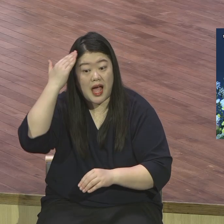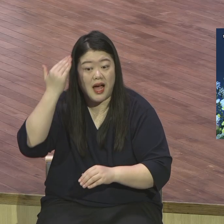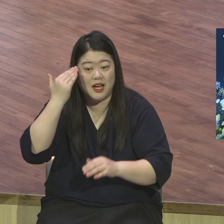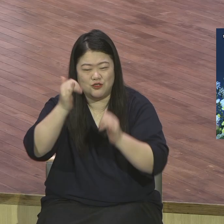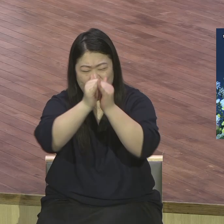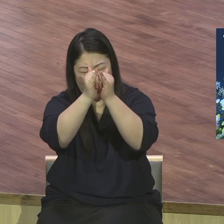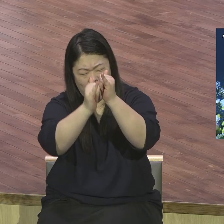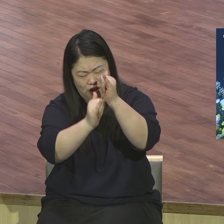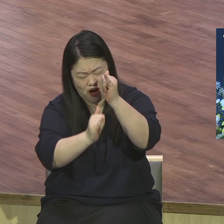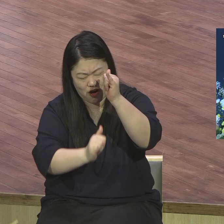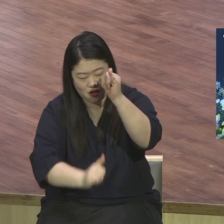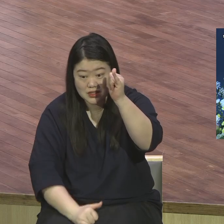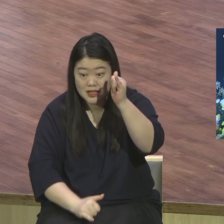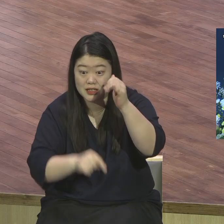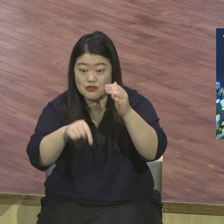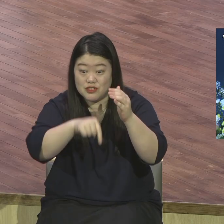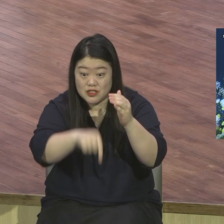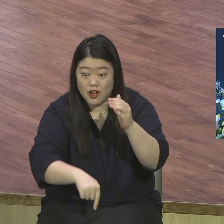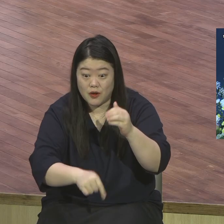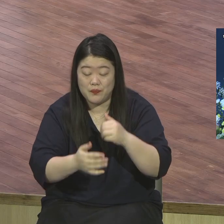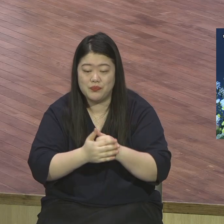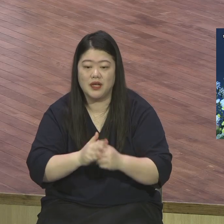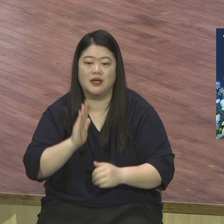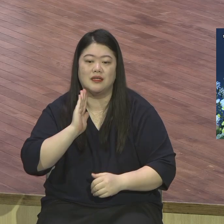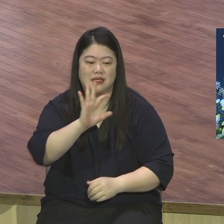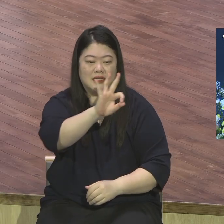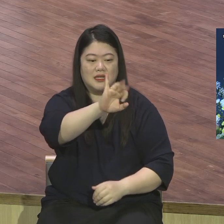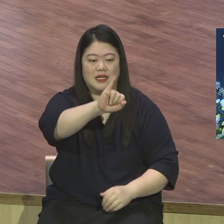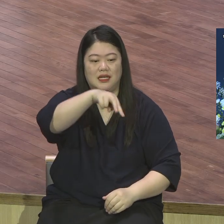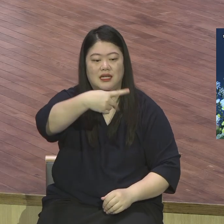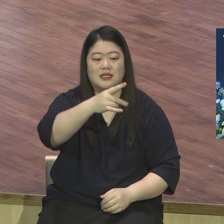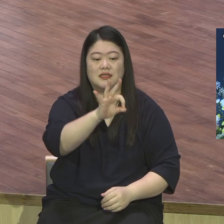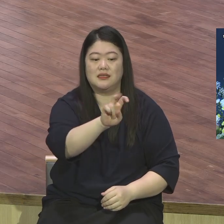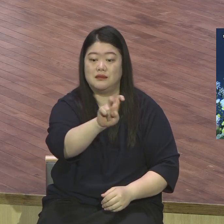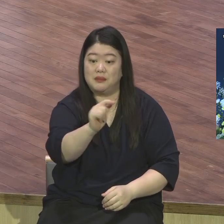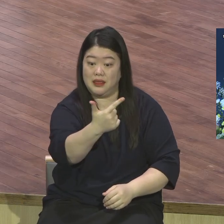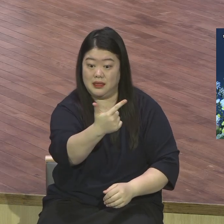있냐고요 그런데 목숨 걸고 하려 합니다 지금 전부 다